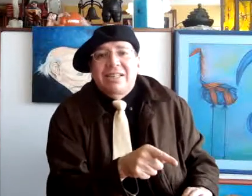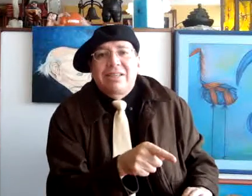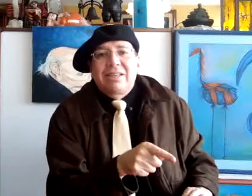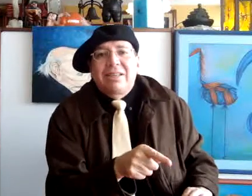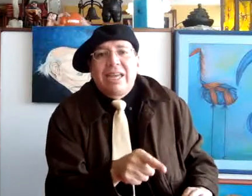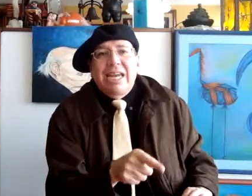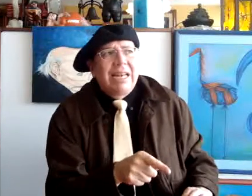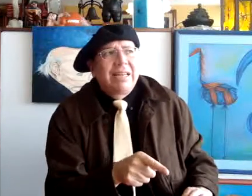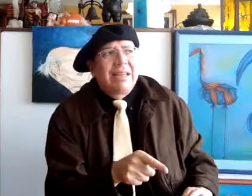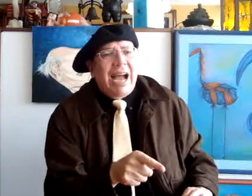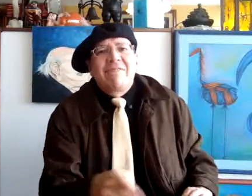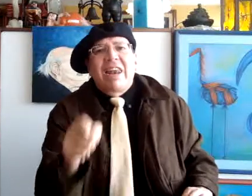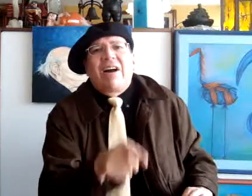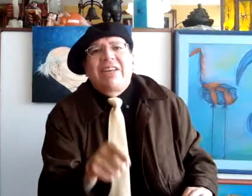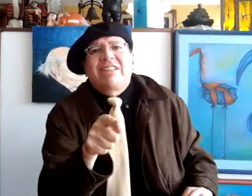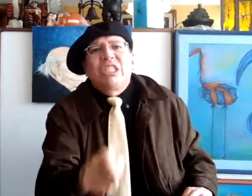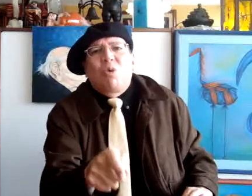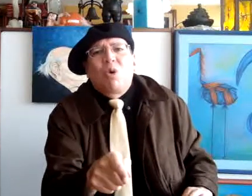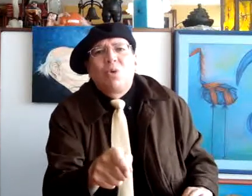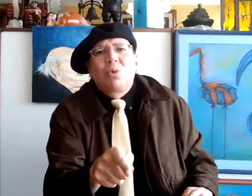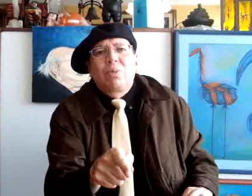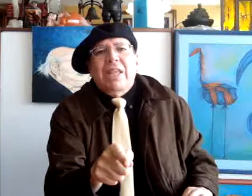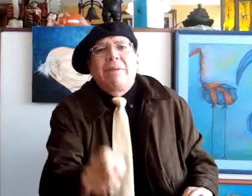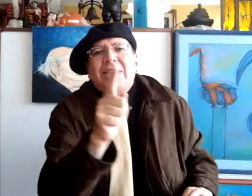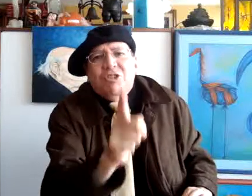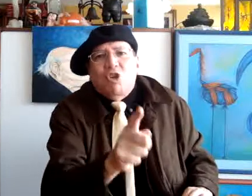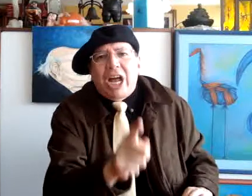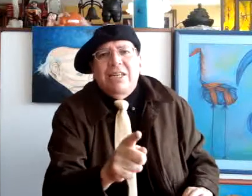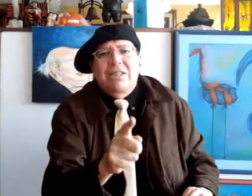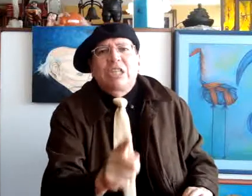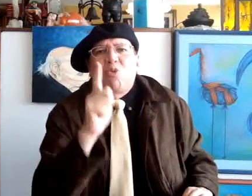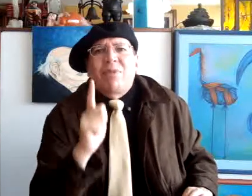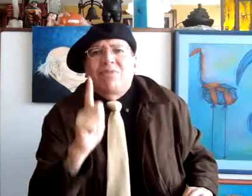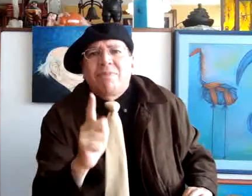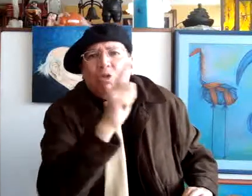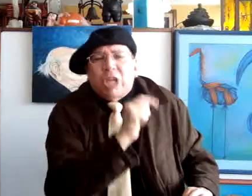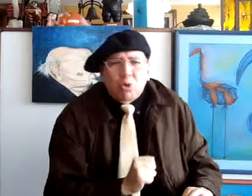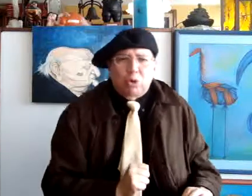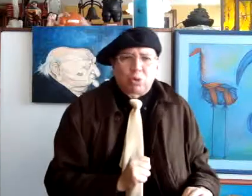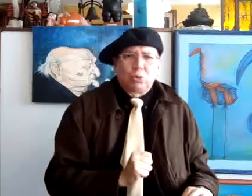en el analfabetismo habitacional que sufren tantos adultos.